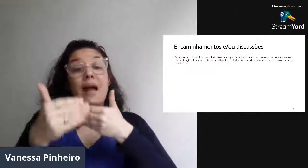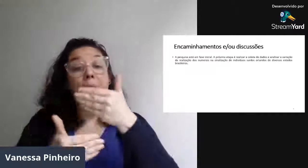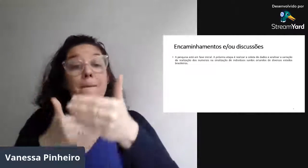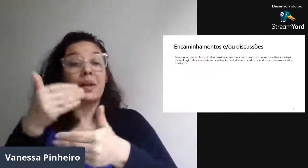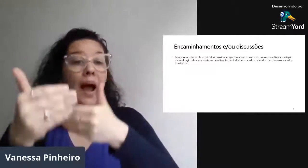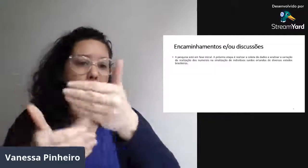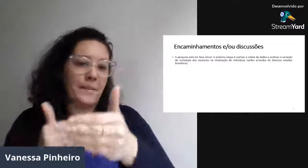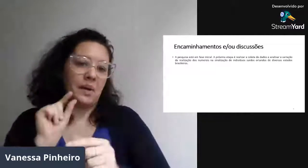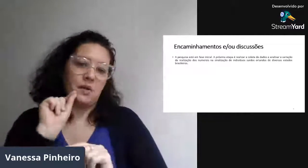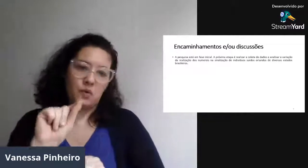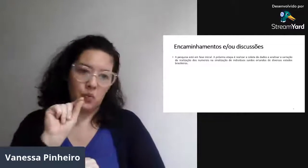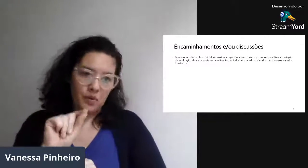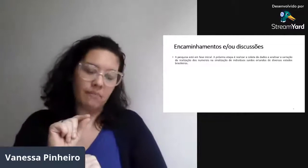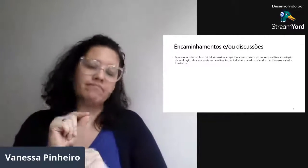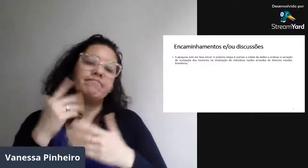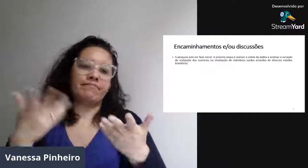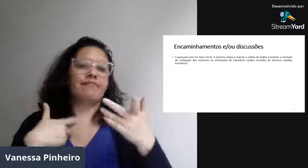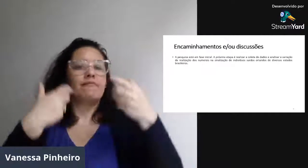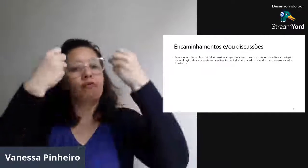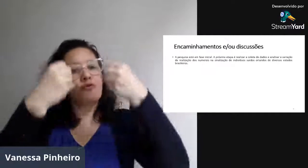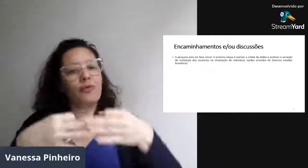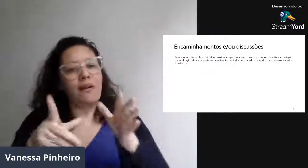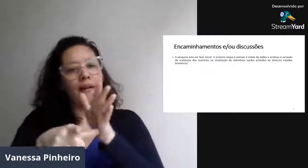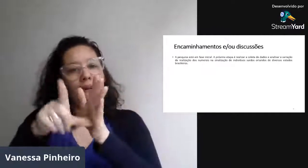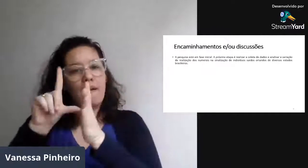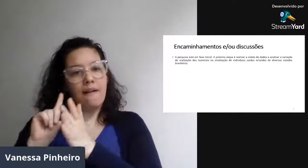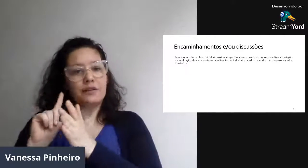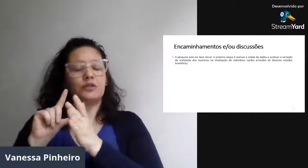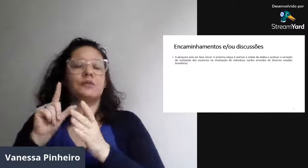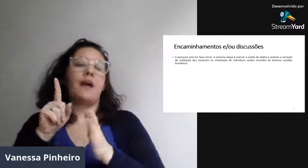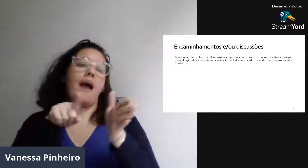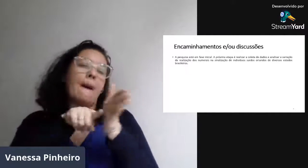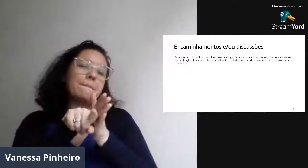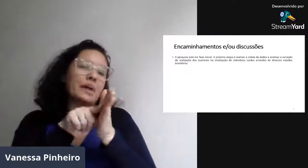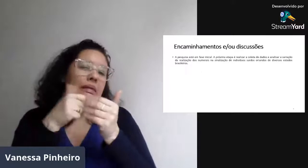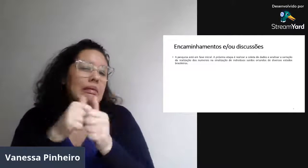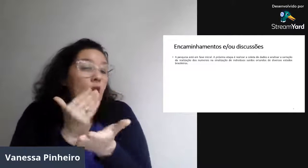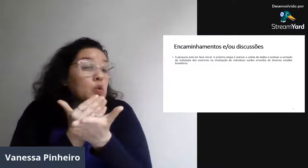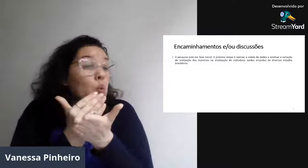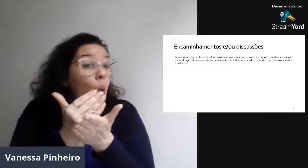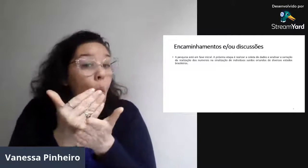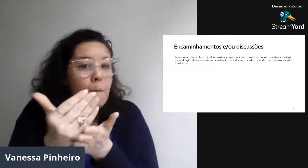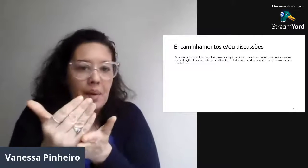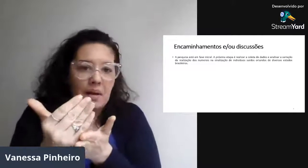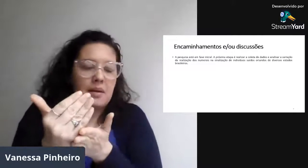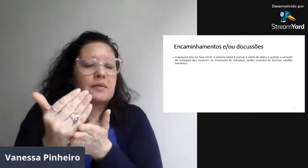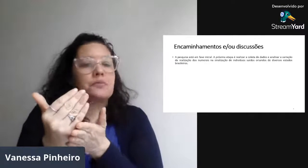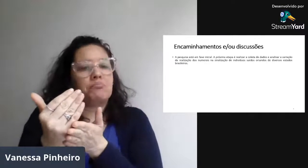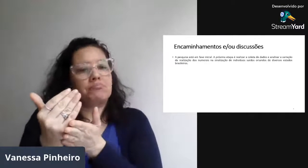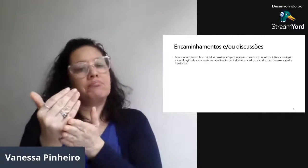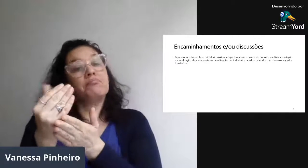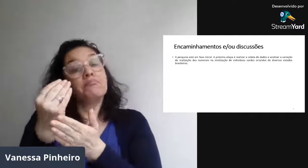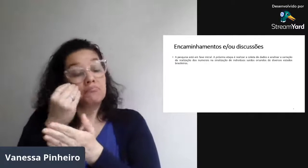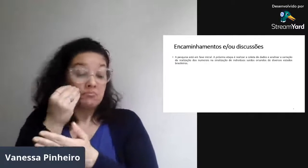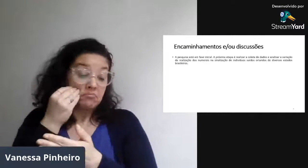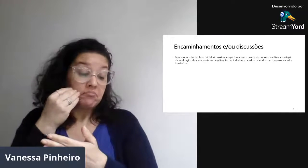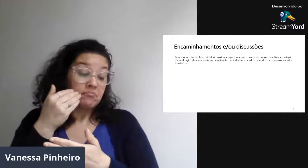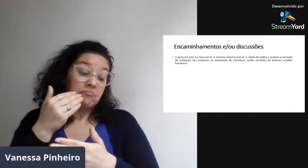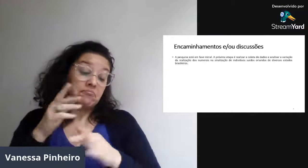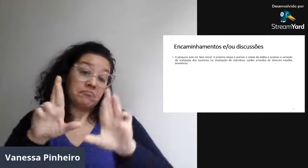Então, o encaminhamento, discussões, eu vou explicar antes que, como eu havia dito, a pesquisa está bem